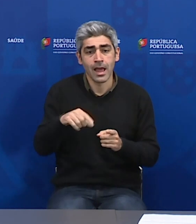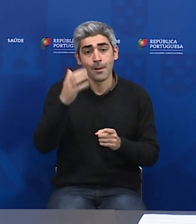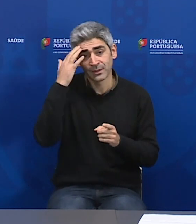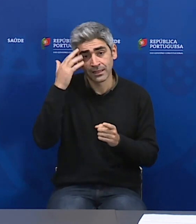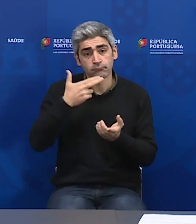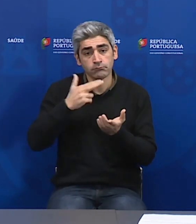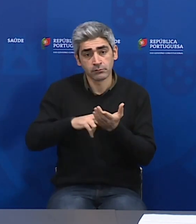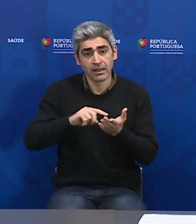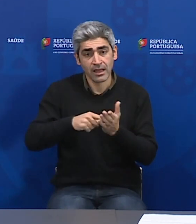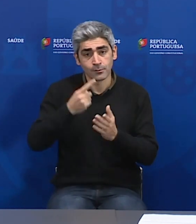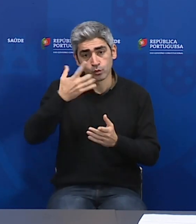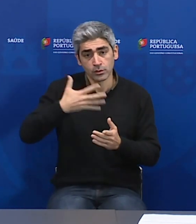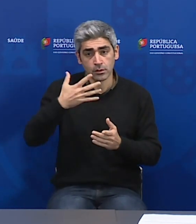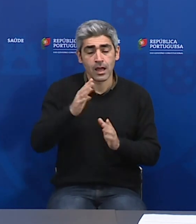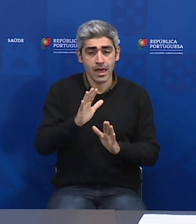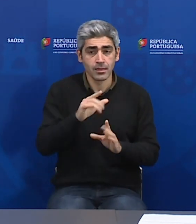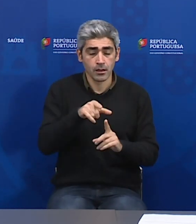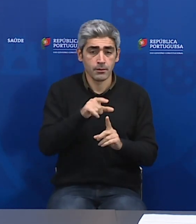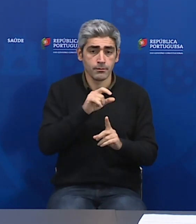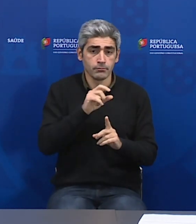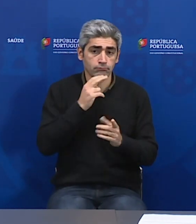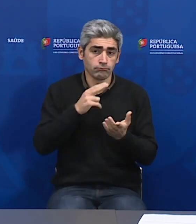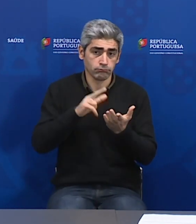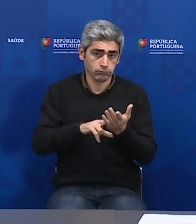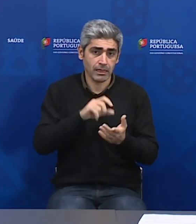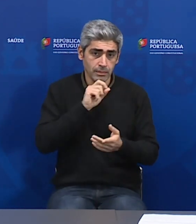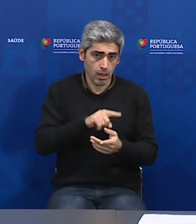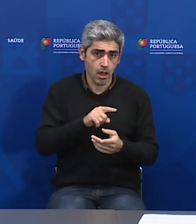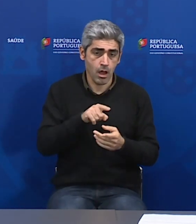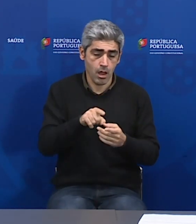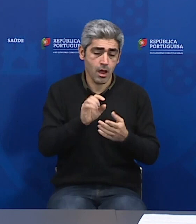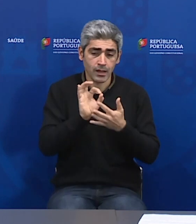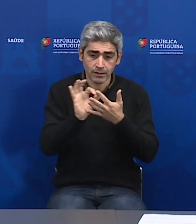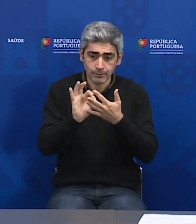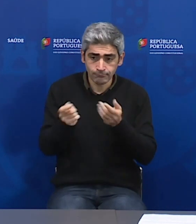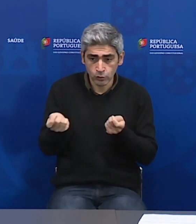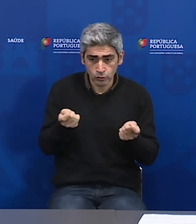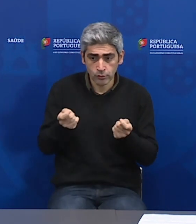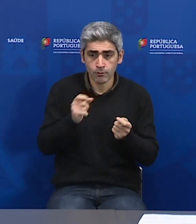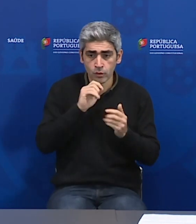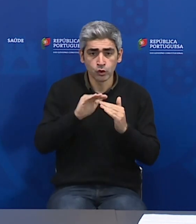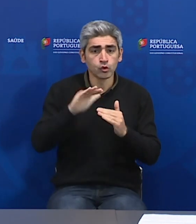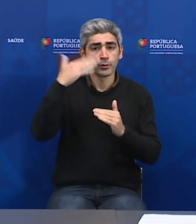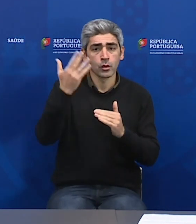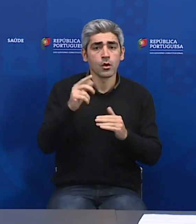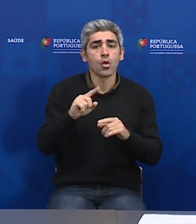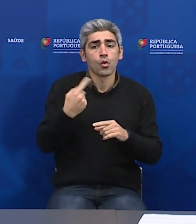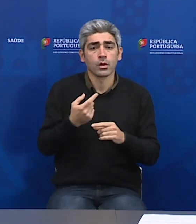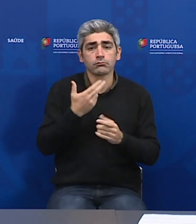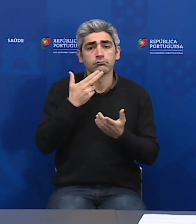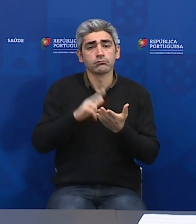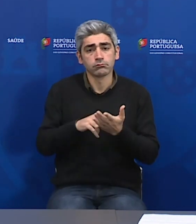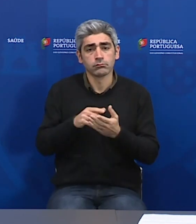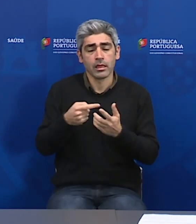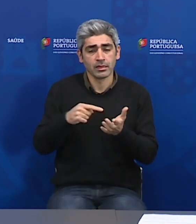capacidade de testagem por dia, ainda assim, efetivamente, dentro deste critério de racionalização, superior àquele valor de que